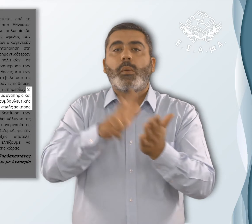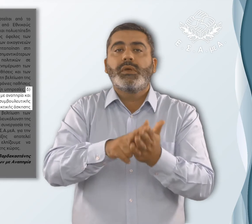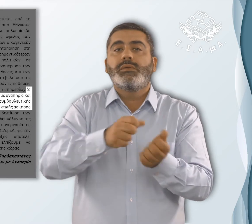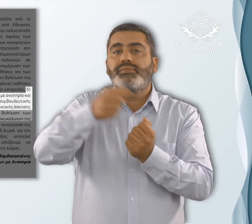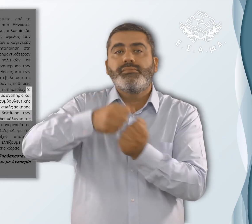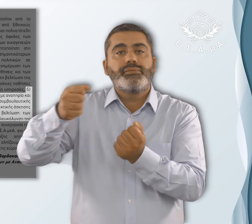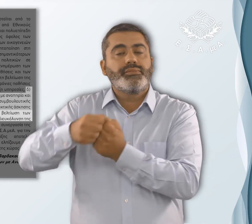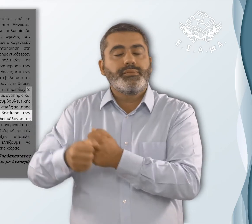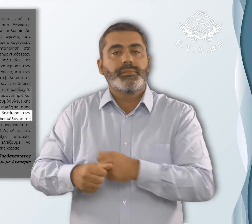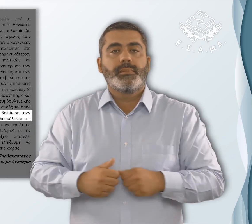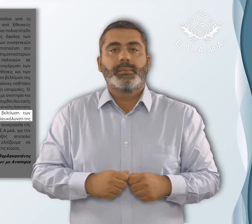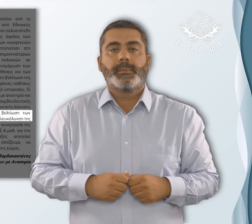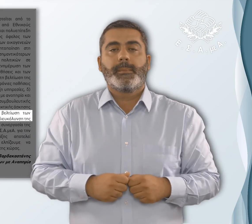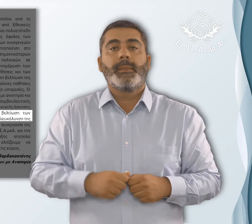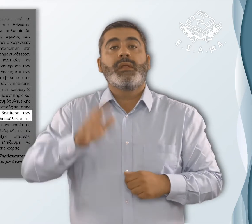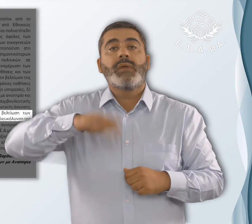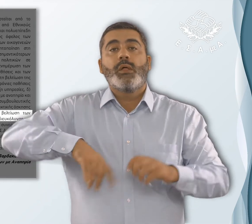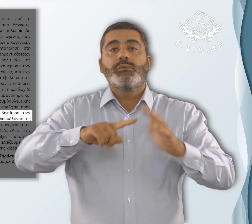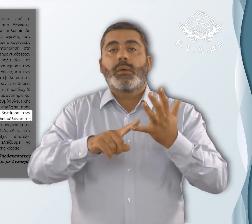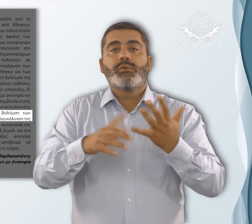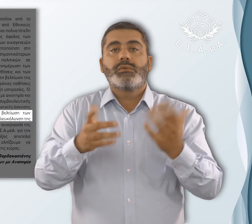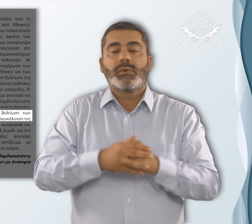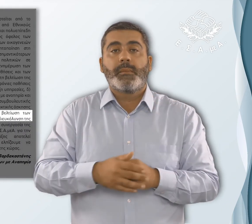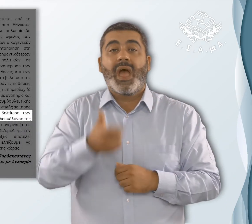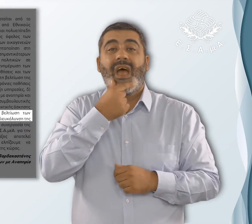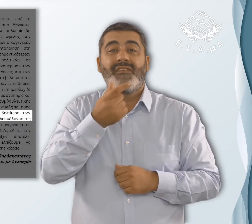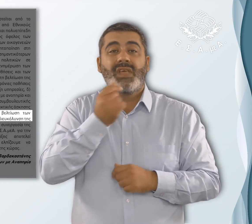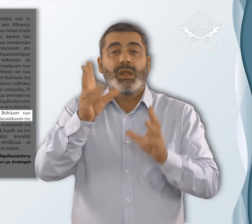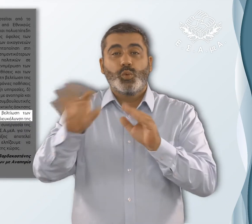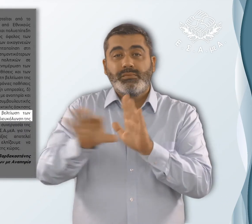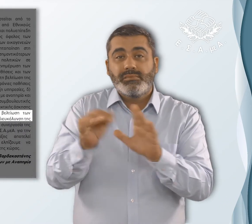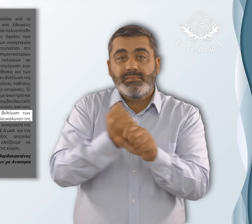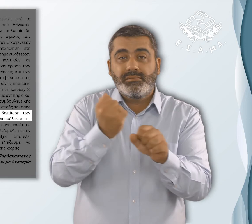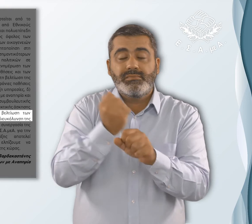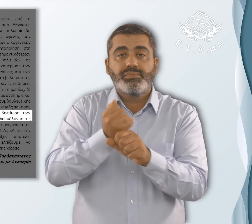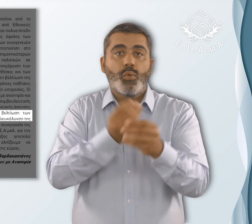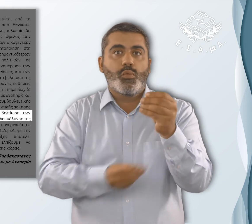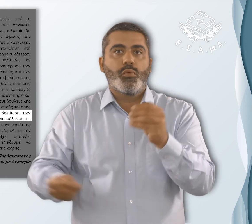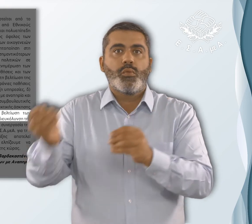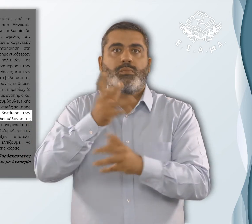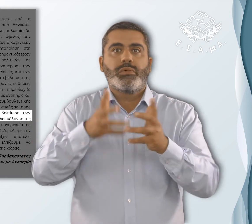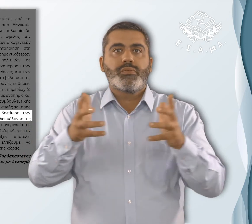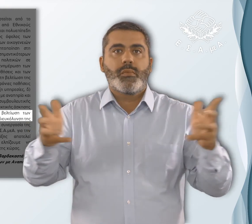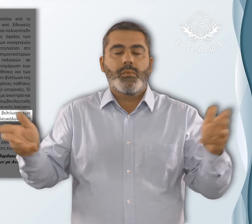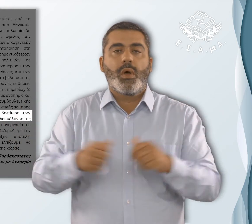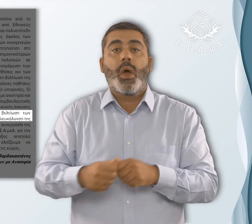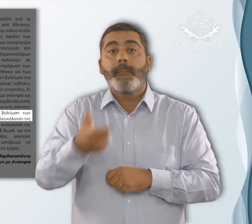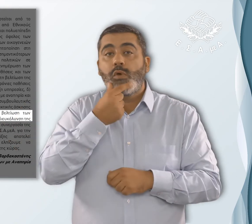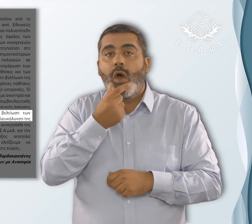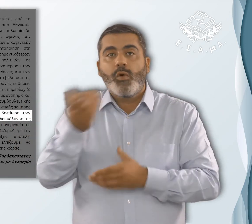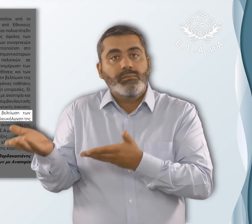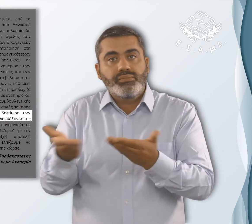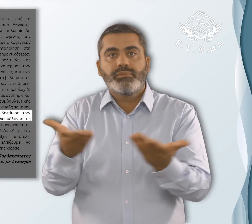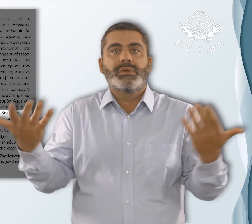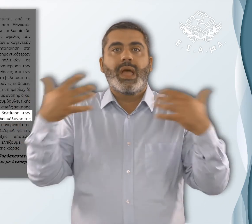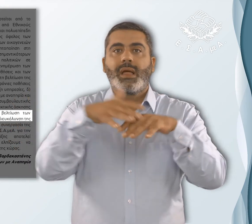πιστοποίησης. Και τέλος, ε. Στη βελτίωση των ευκαιριών απασχόλησής τους, καθώς και στη διευκόλυνση της